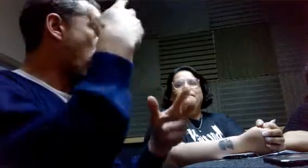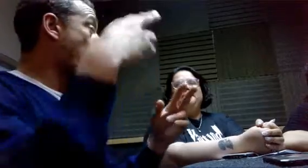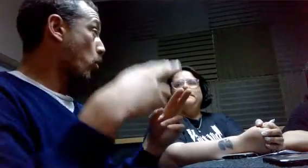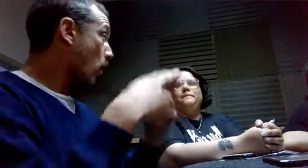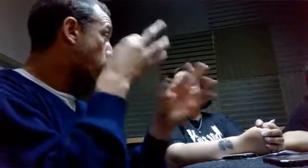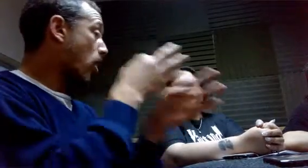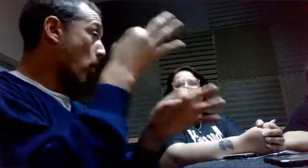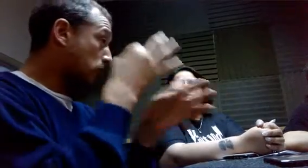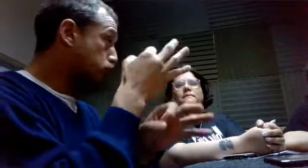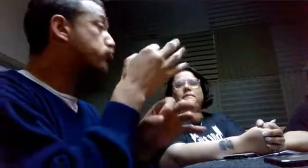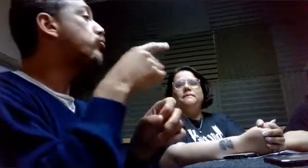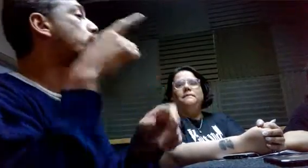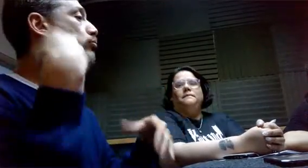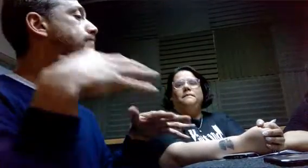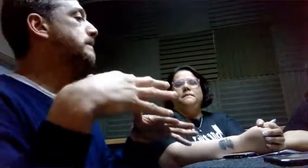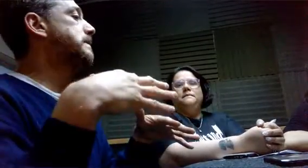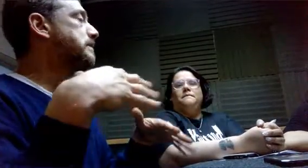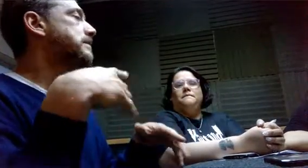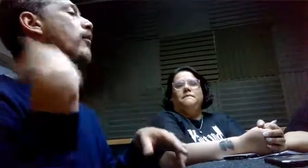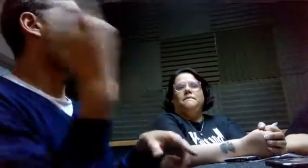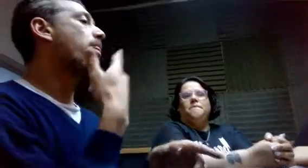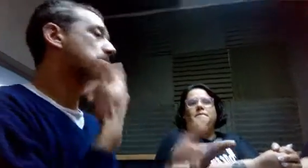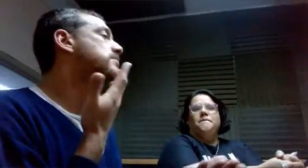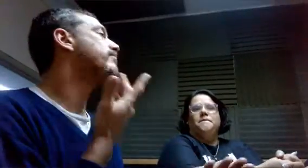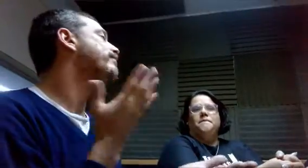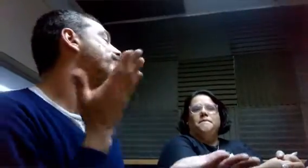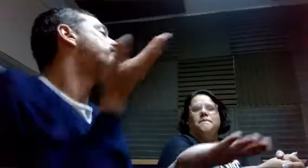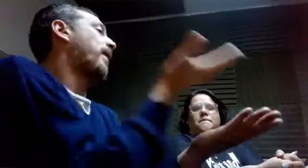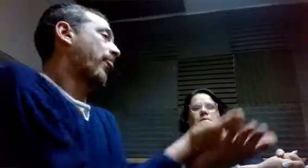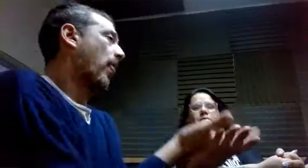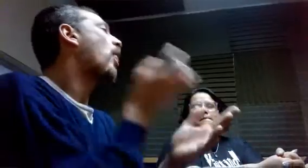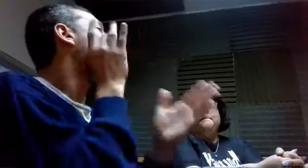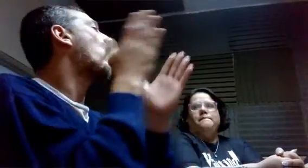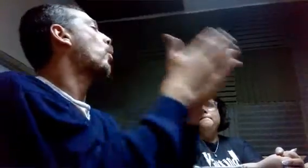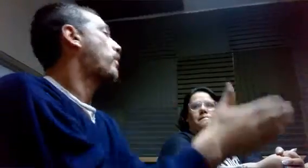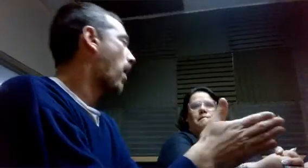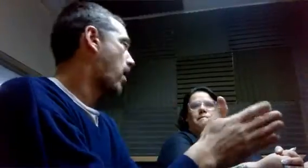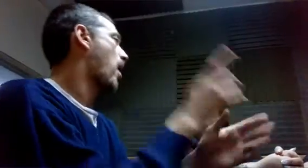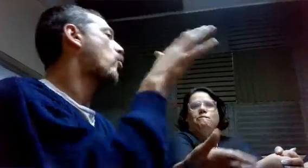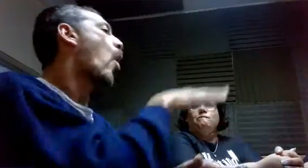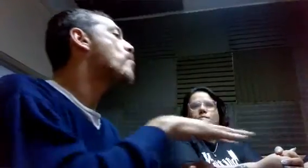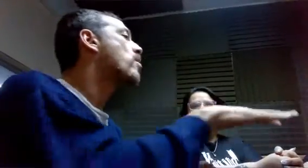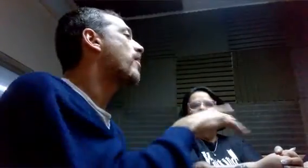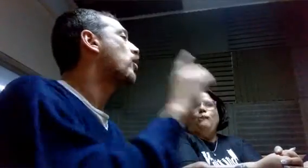En el Congreso de Educación se entendió este pedido, pidieron perdón.